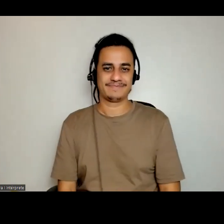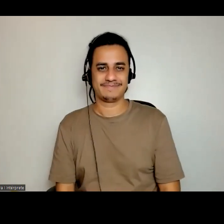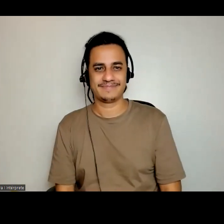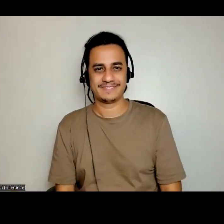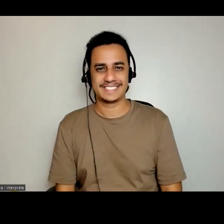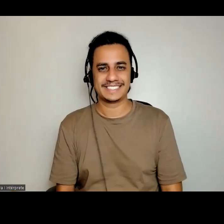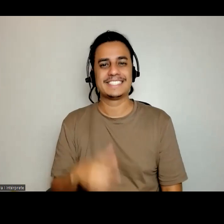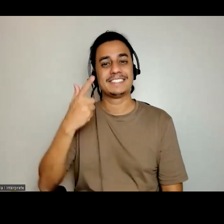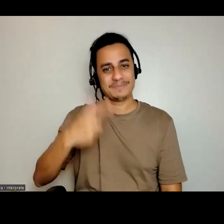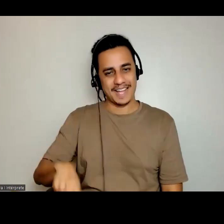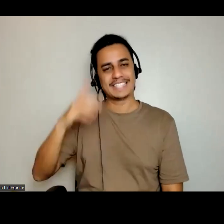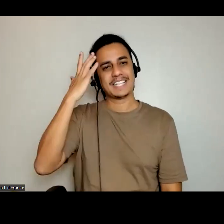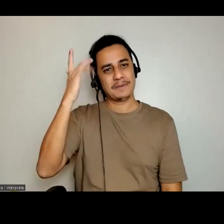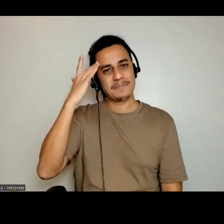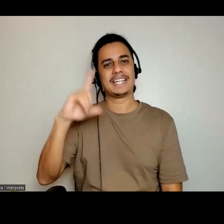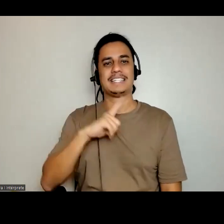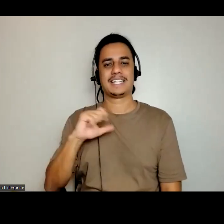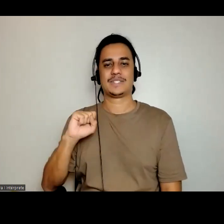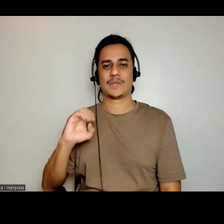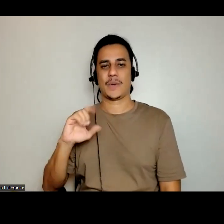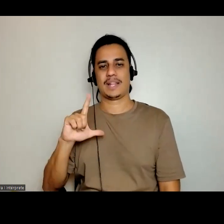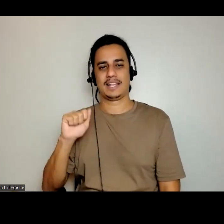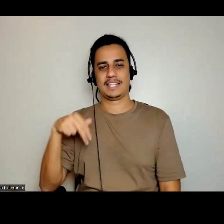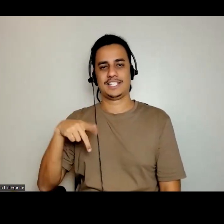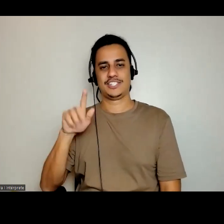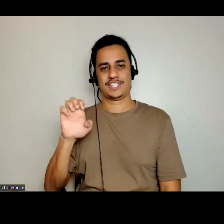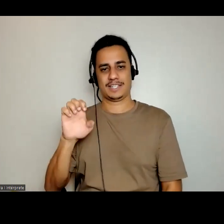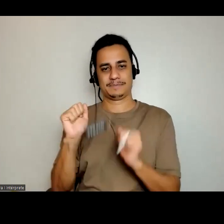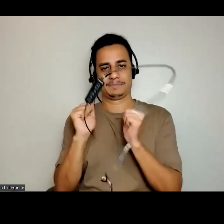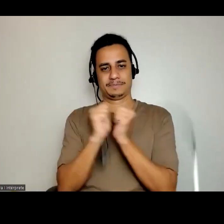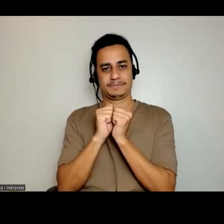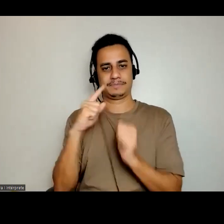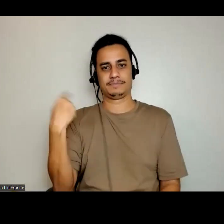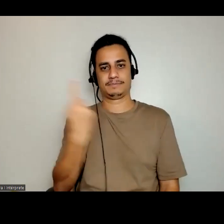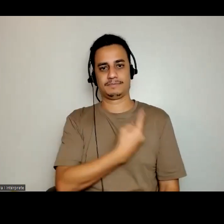Amanhã temos a nossa querida Solange conosco. E aí,